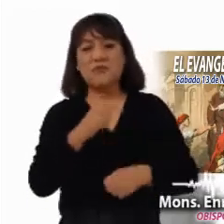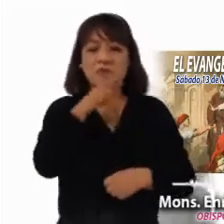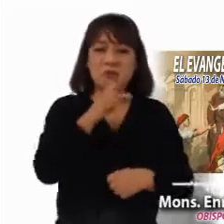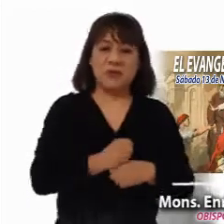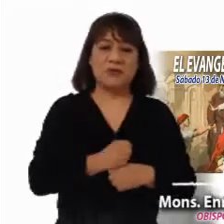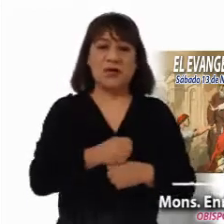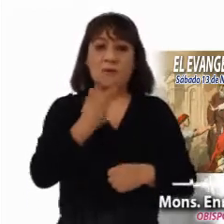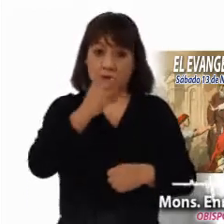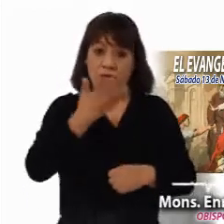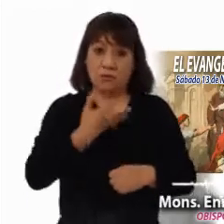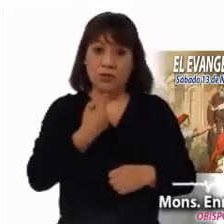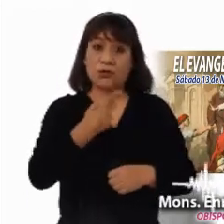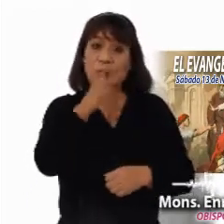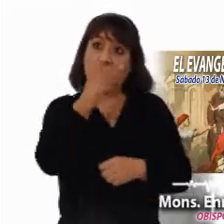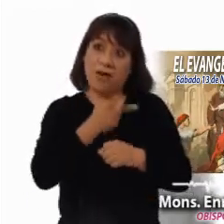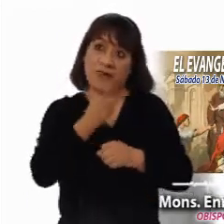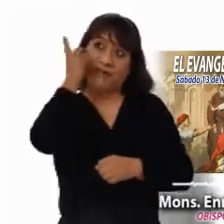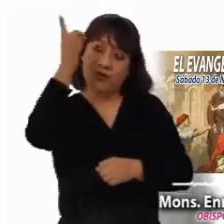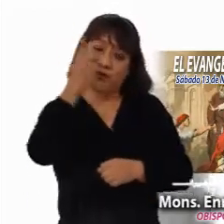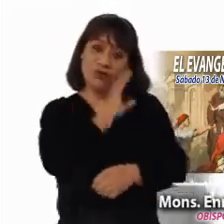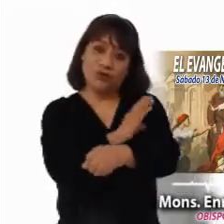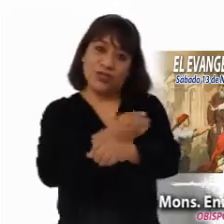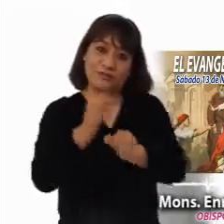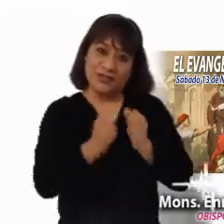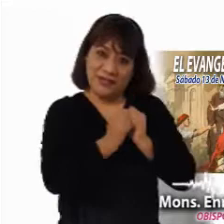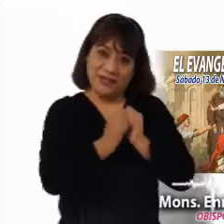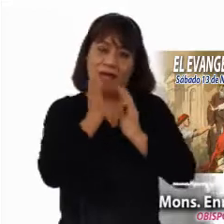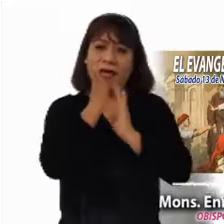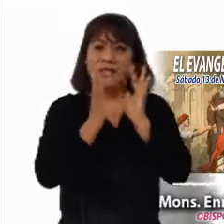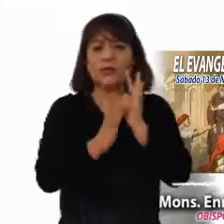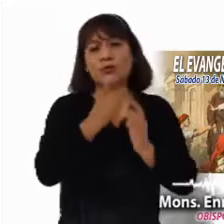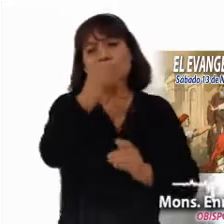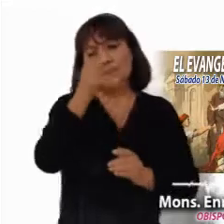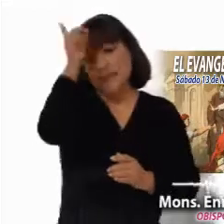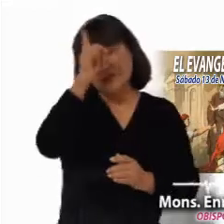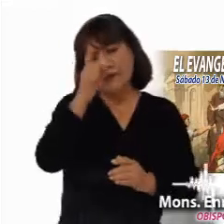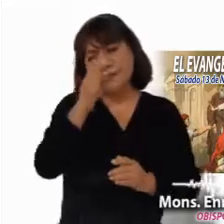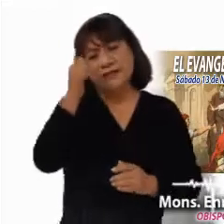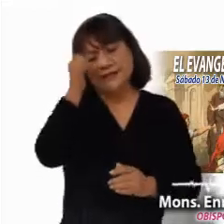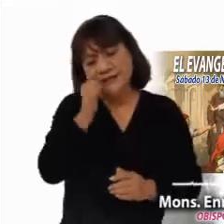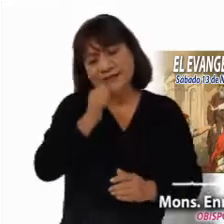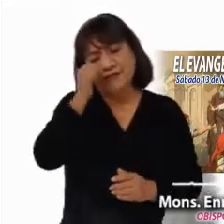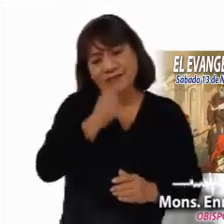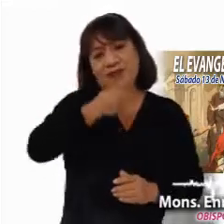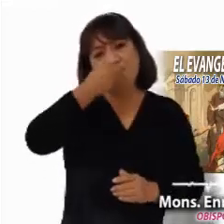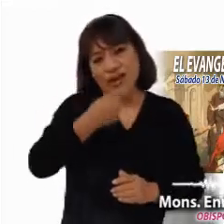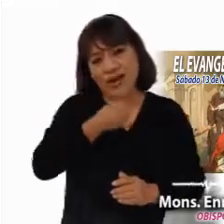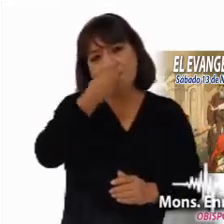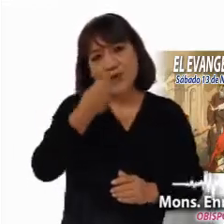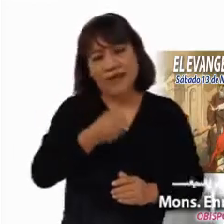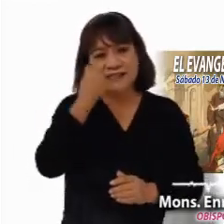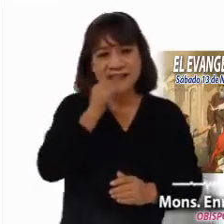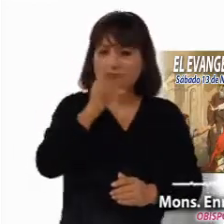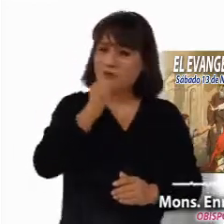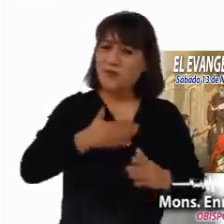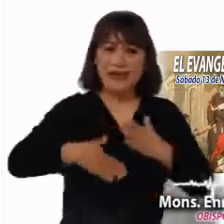Dios que nos acompaña. Jesús insiste en que los discípulos han de orar. Orar siempre, a todas